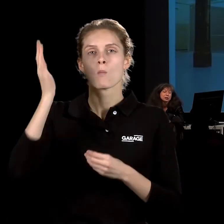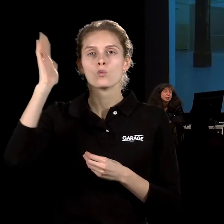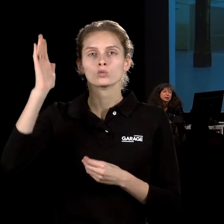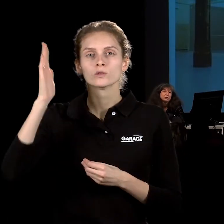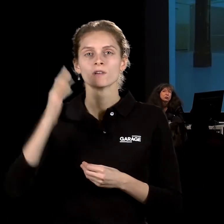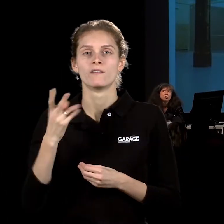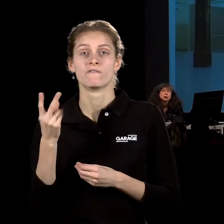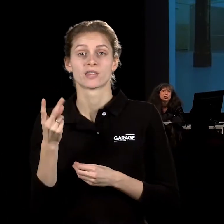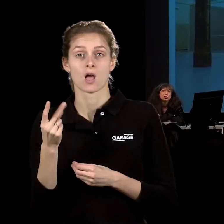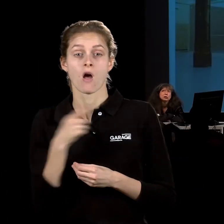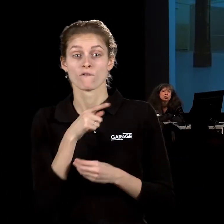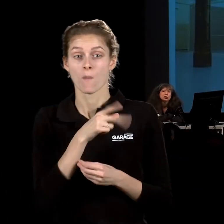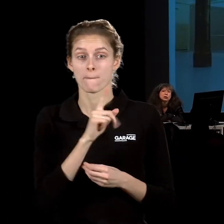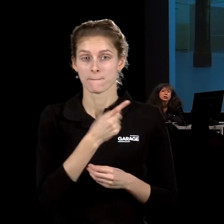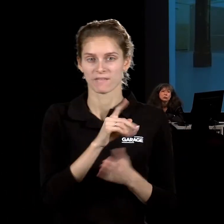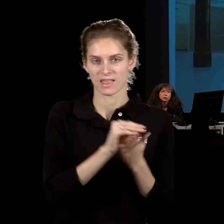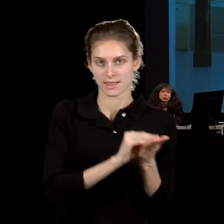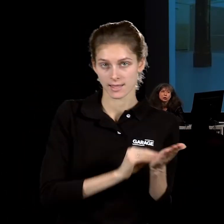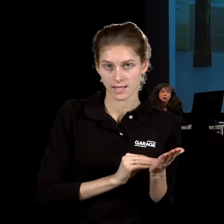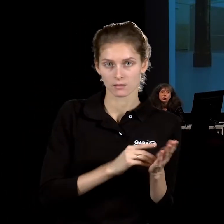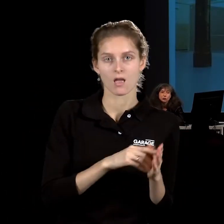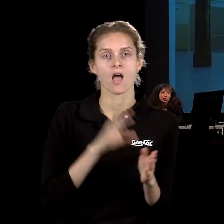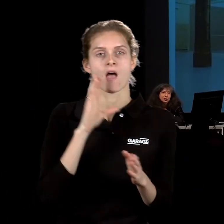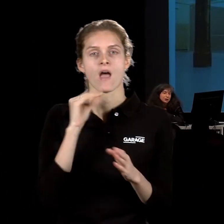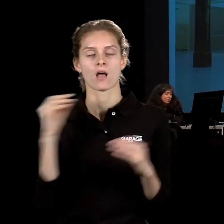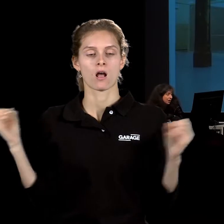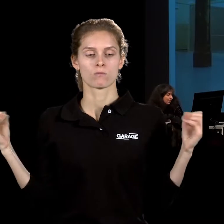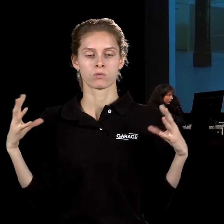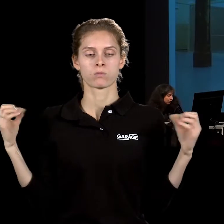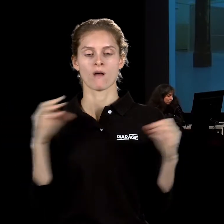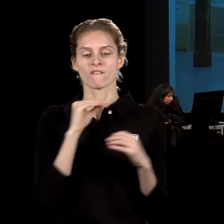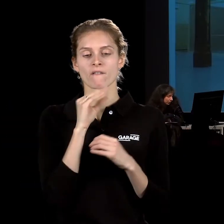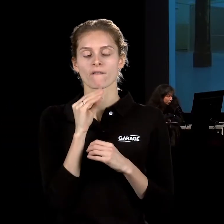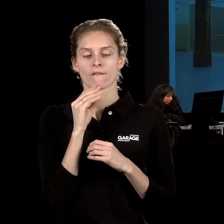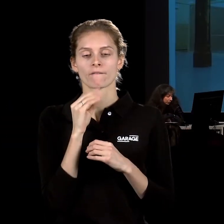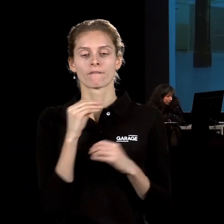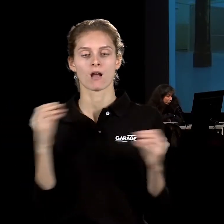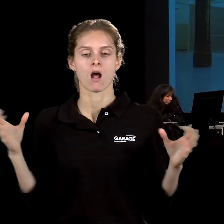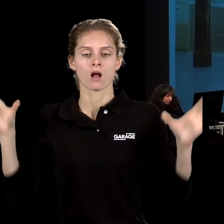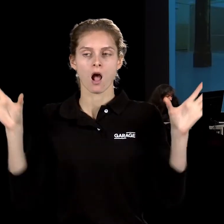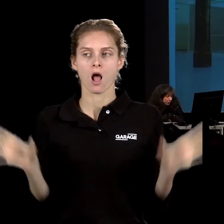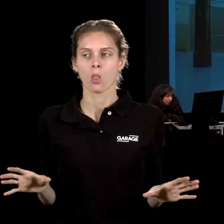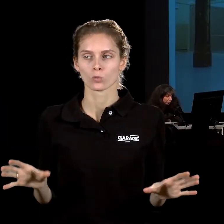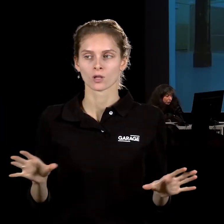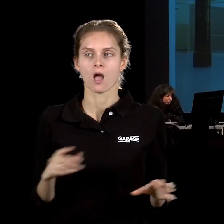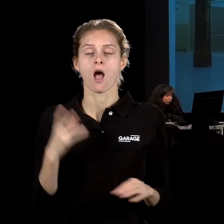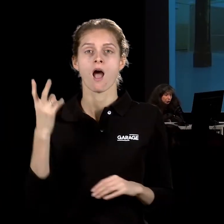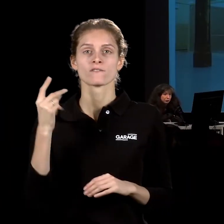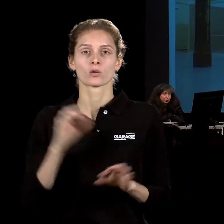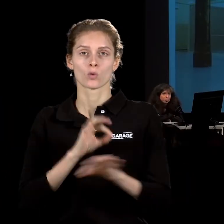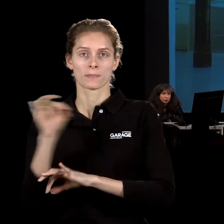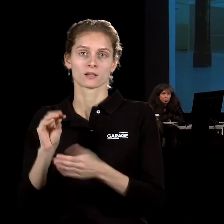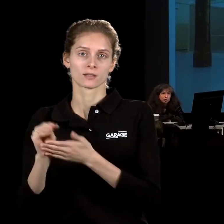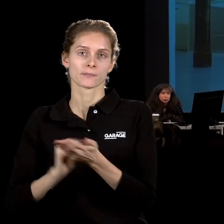и этот текст должен был идти, шел из динамиков, шел из колонок в записи, а другой проект написал французский